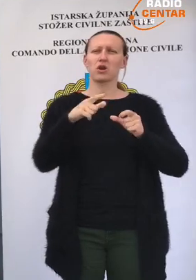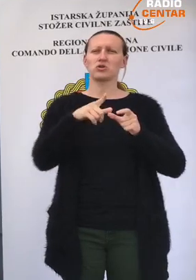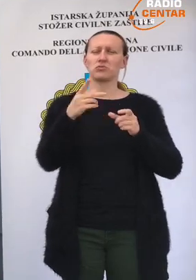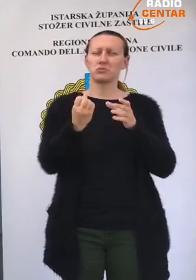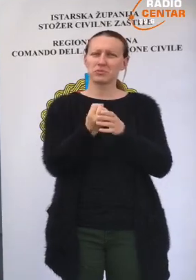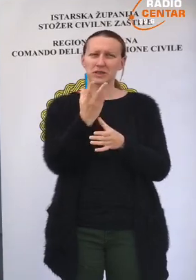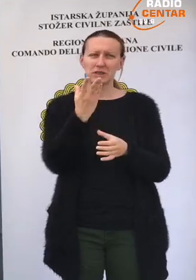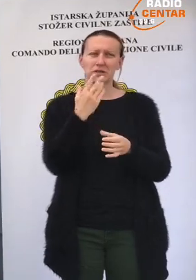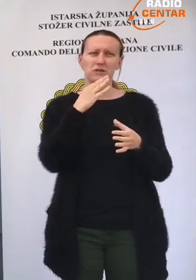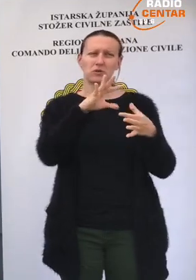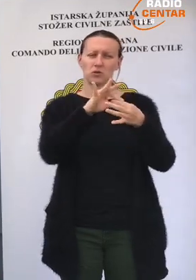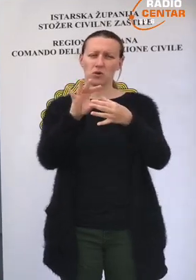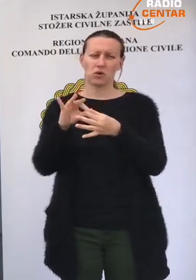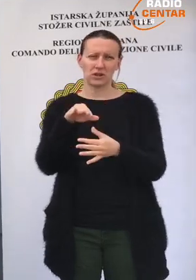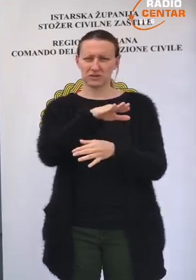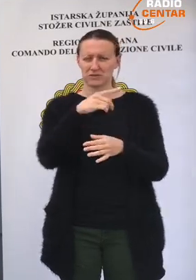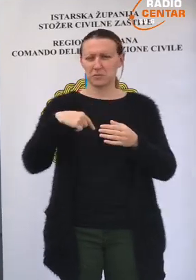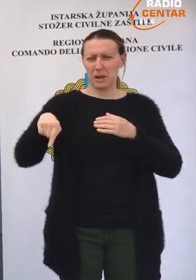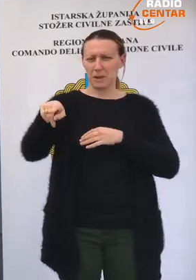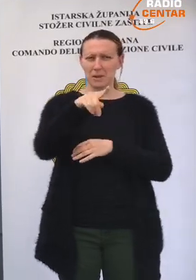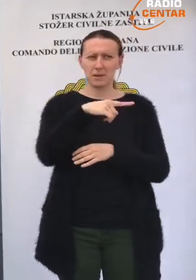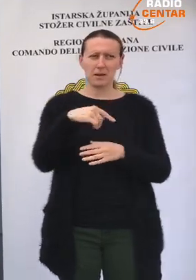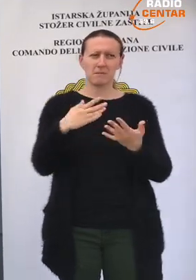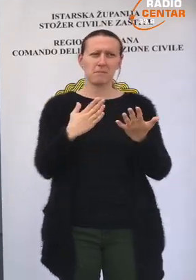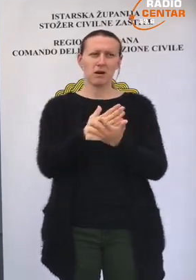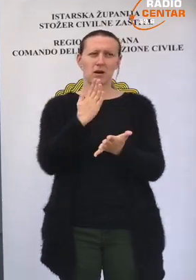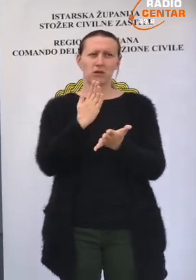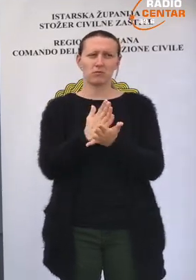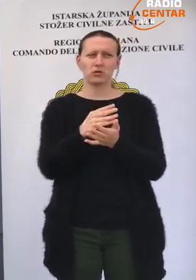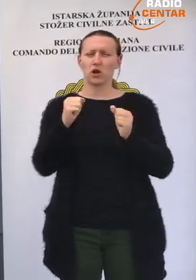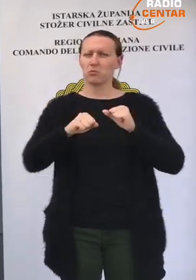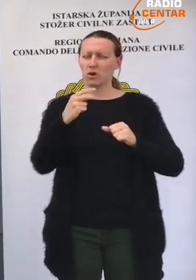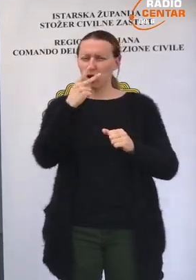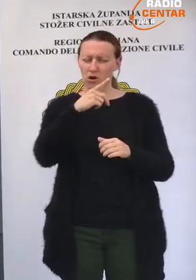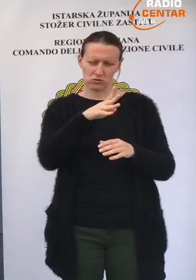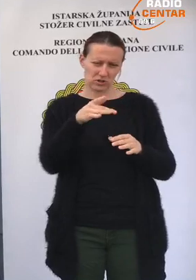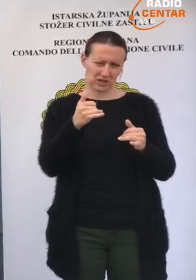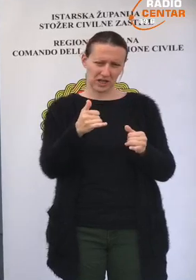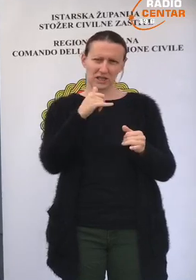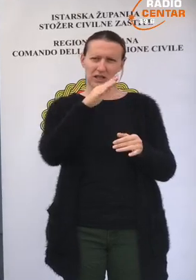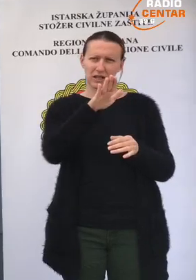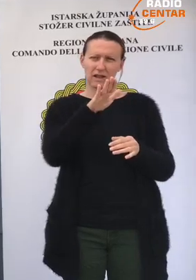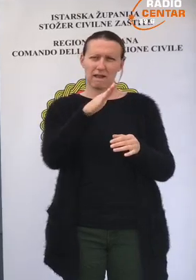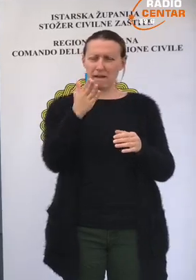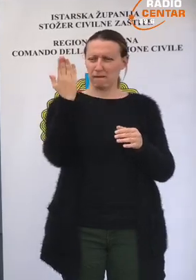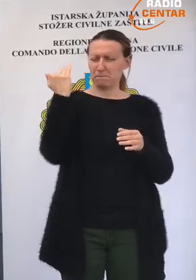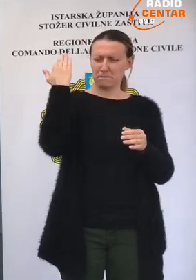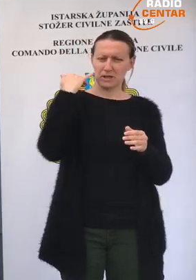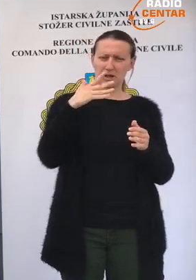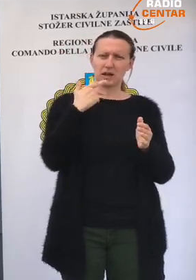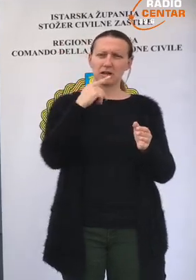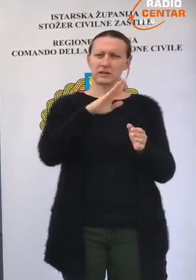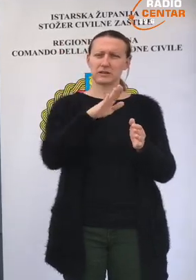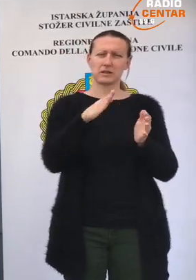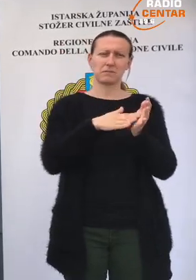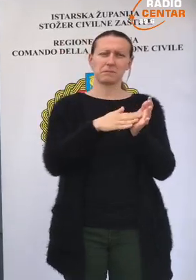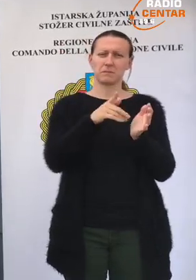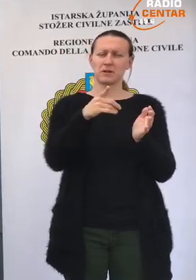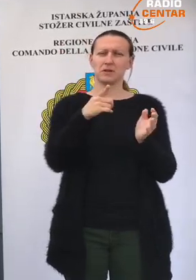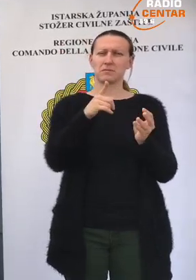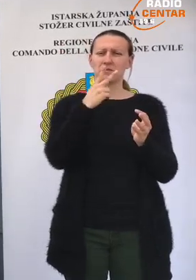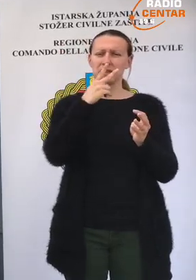u okolišu, odnosno u kontaktu sa svima nama. Ako se bude ponašao kao što se ponašli i njegovi prethodnici, odnosno sam to